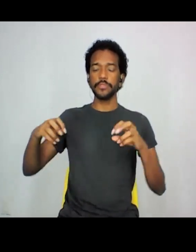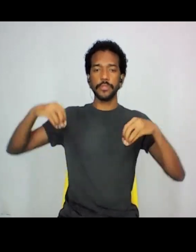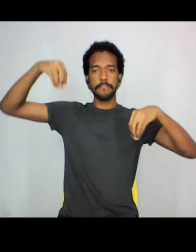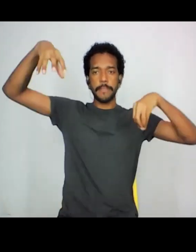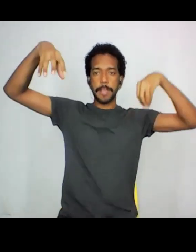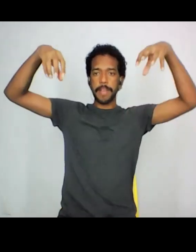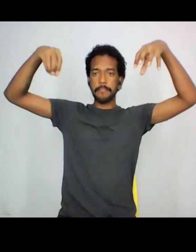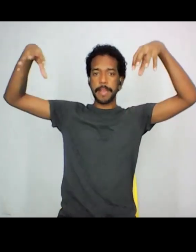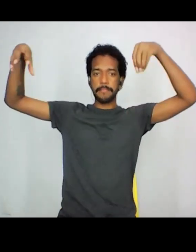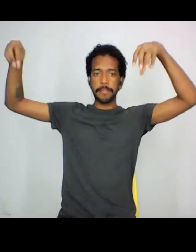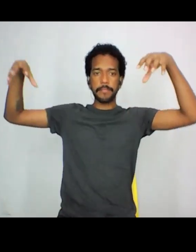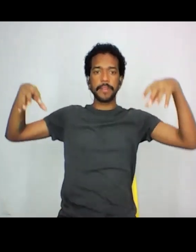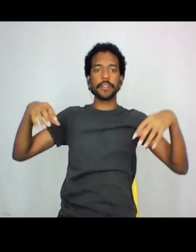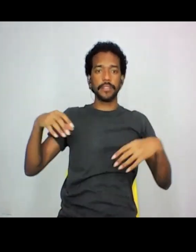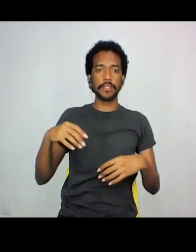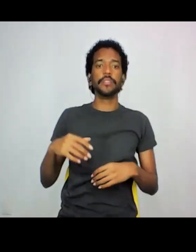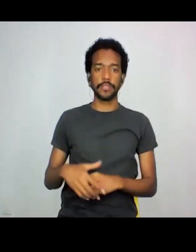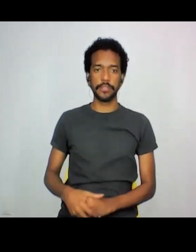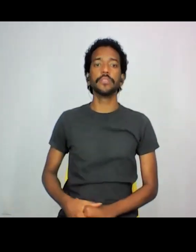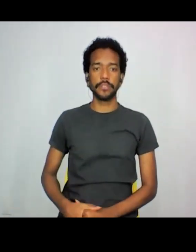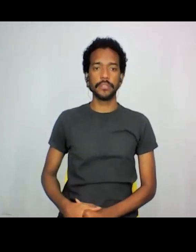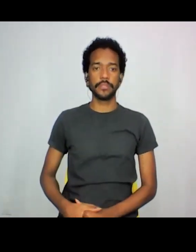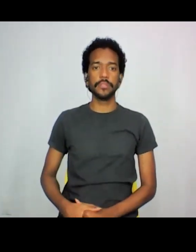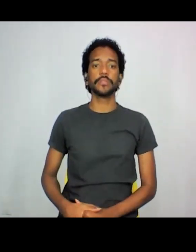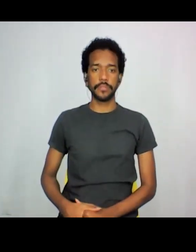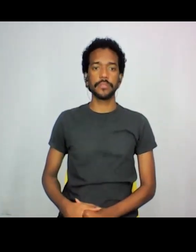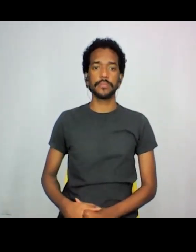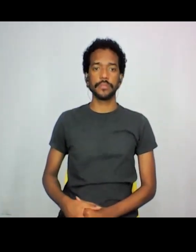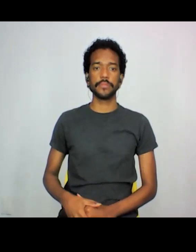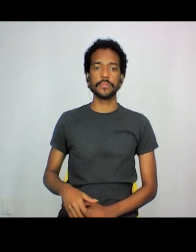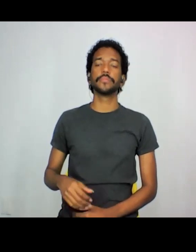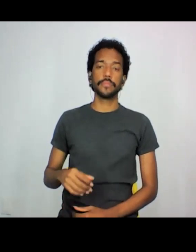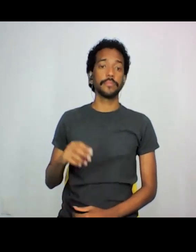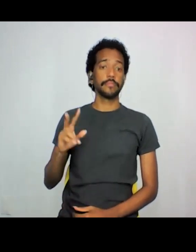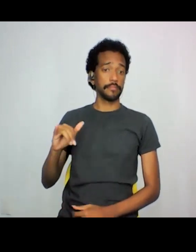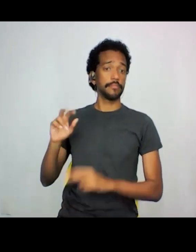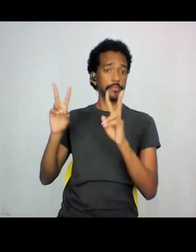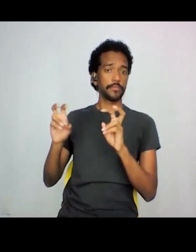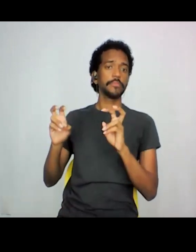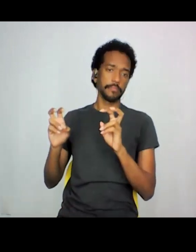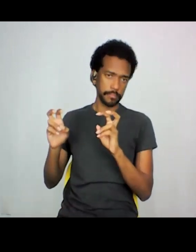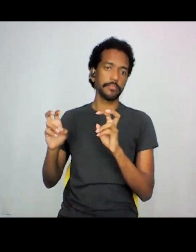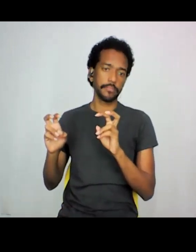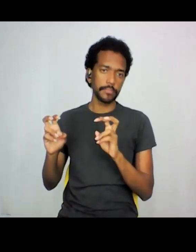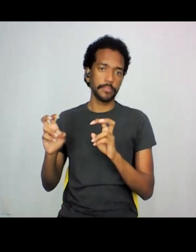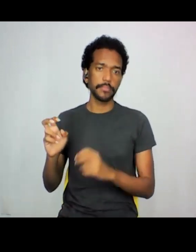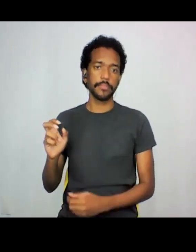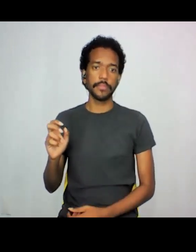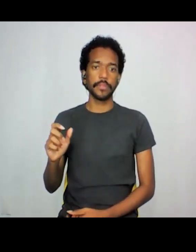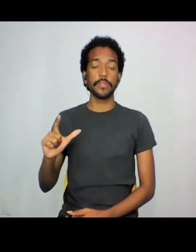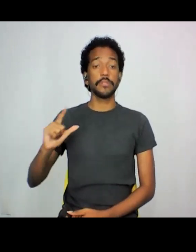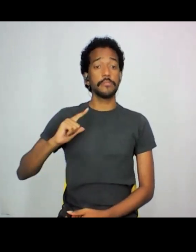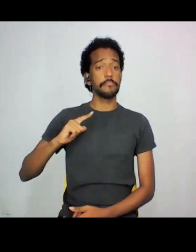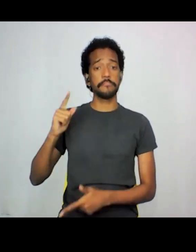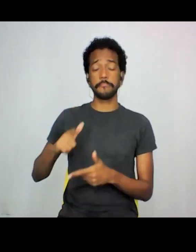asiáticas, orientais, ali, ao longo das ruas do bairro da Liberdade, que tem até hoje, e,